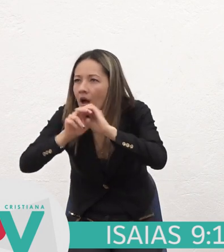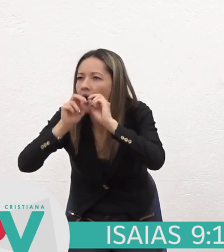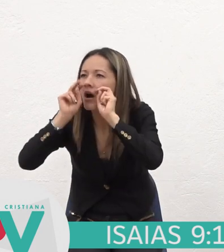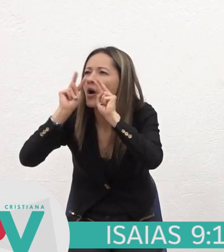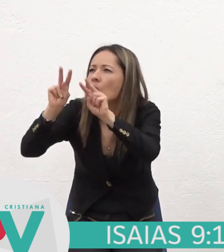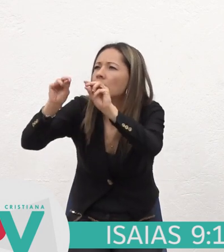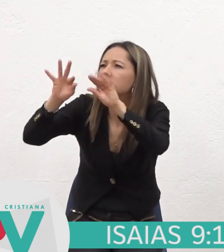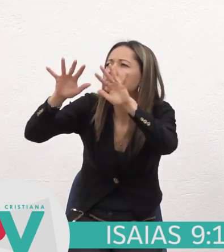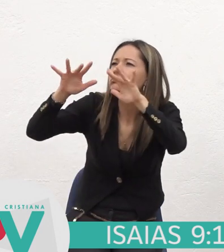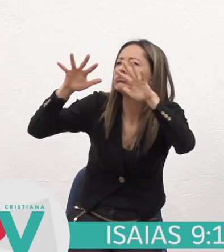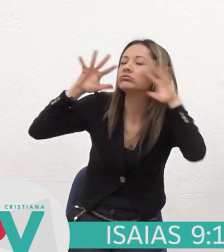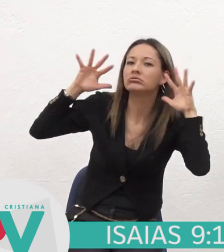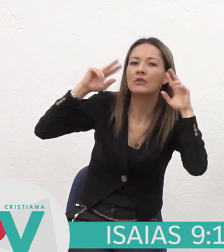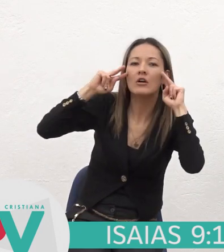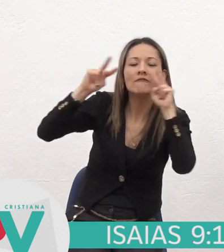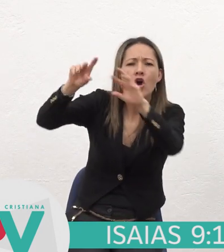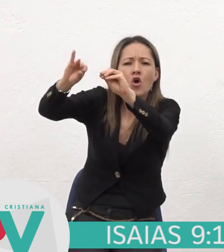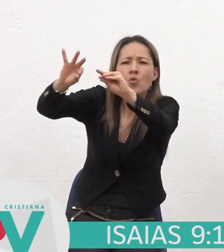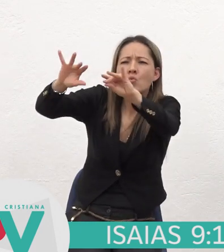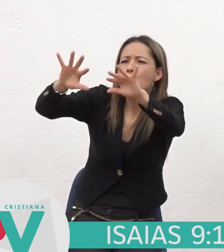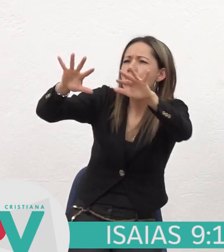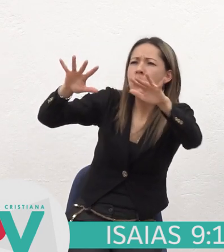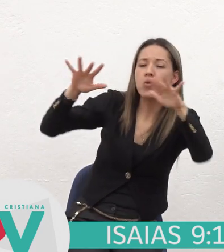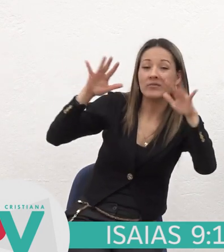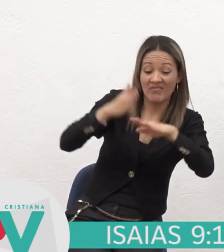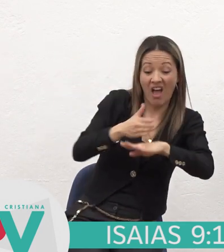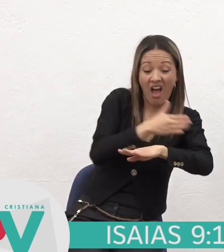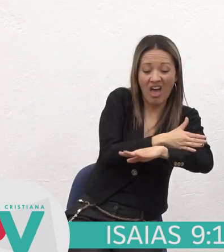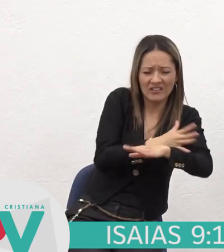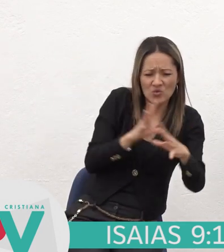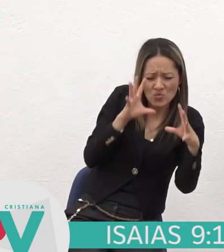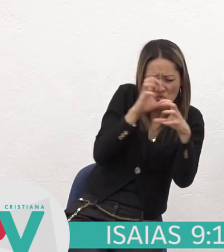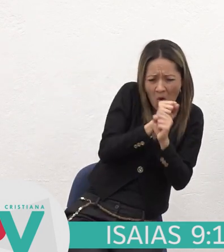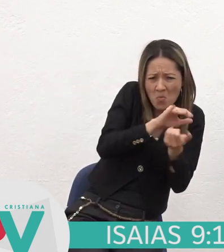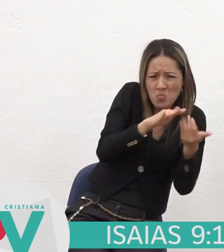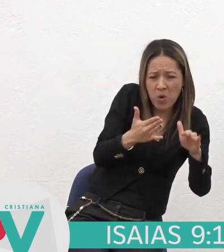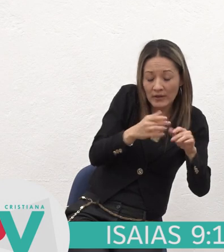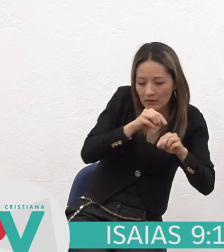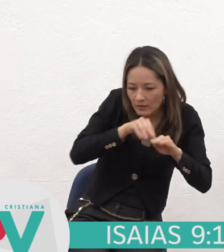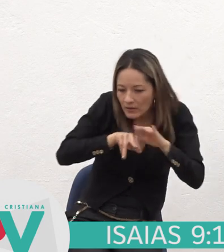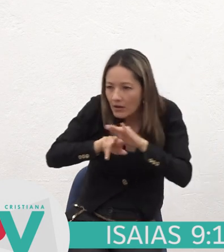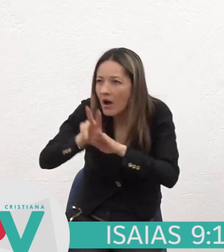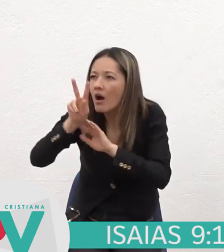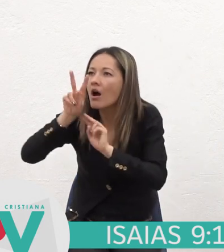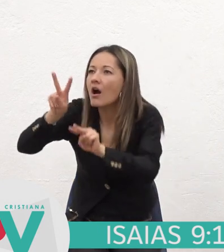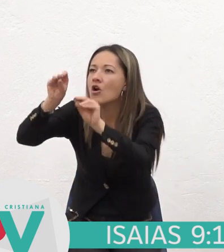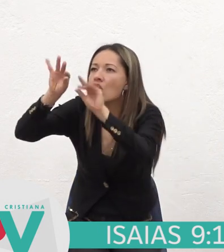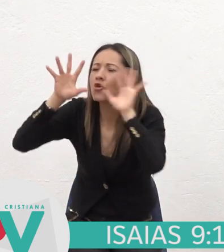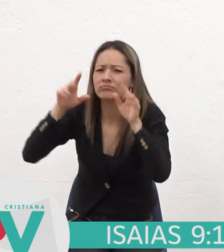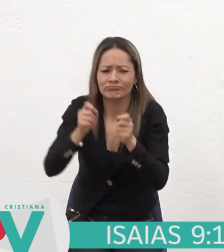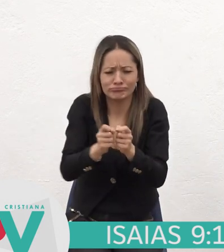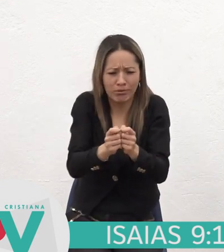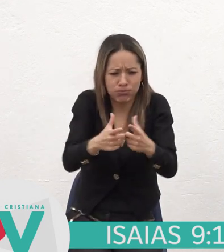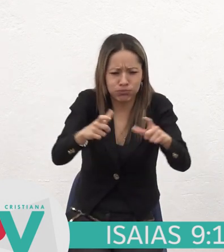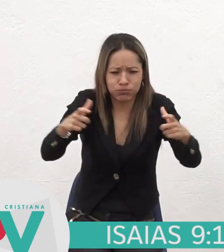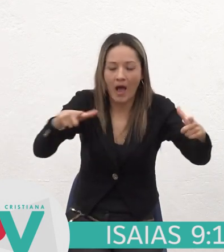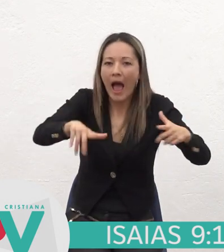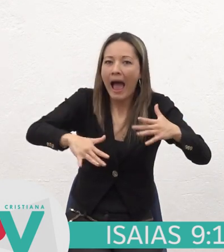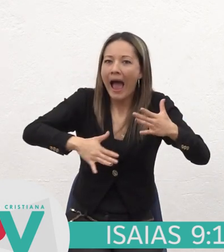Luz Resplandeció Sobre ellos Multiplicaste La gente Y aumentaste La alegría Se alegrarán Delante de